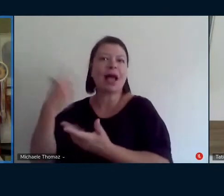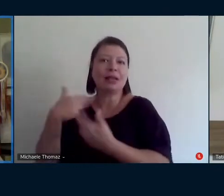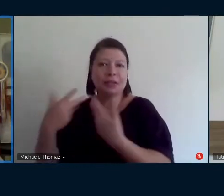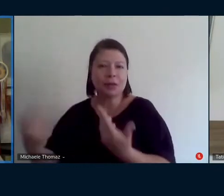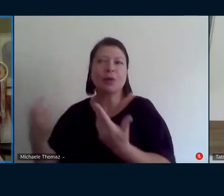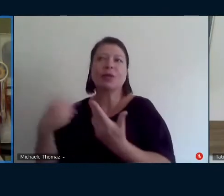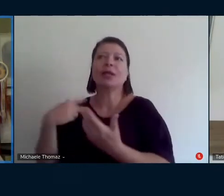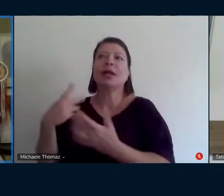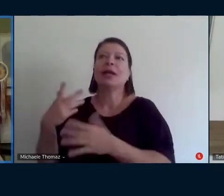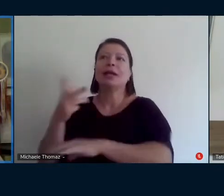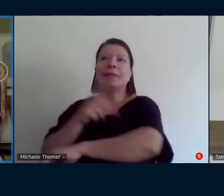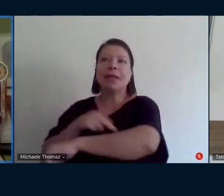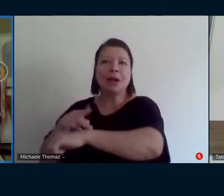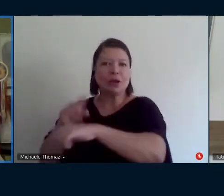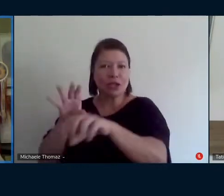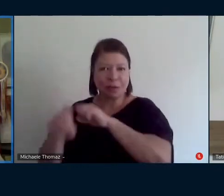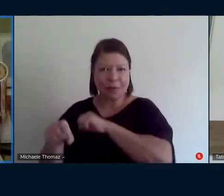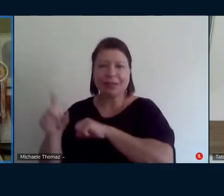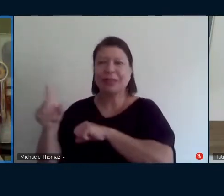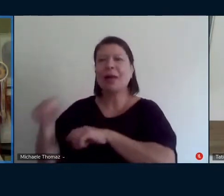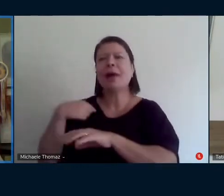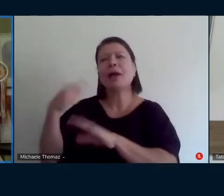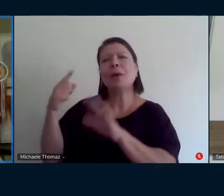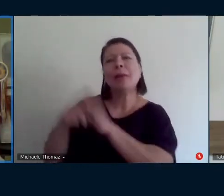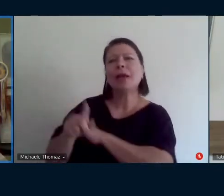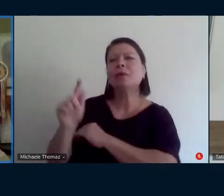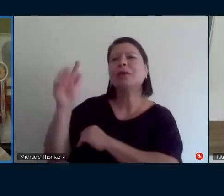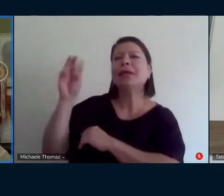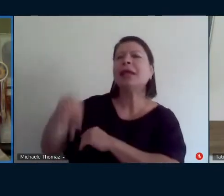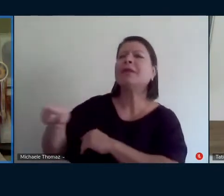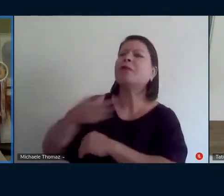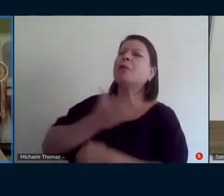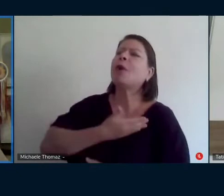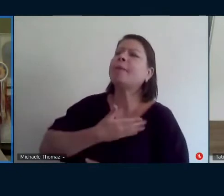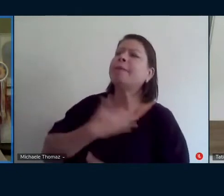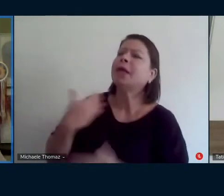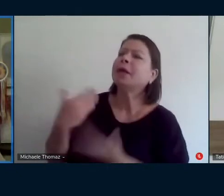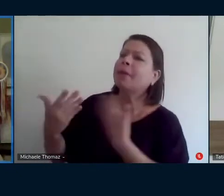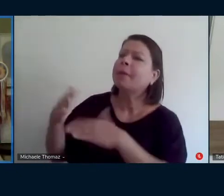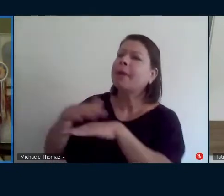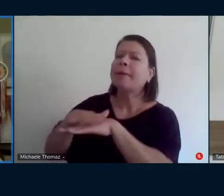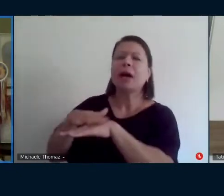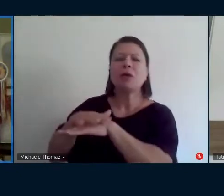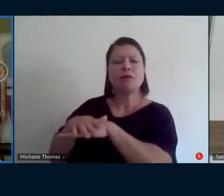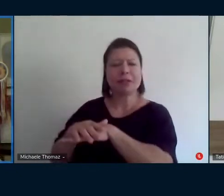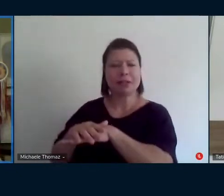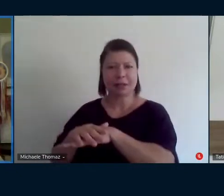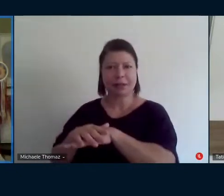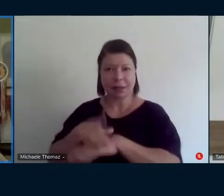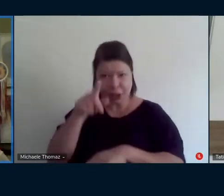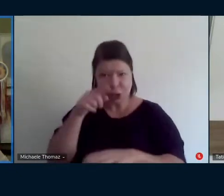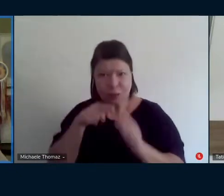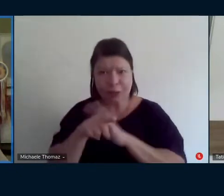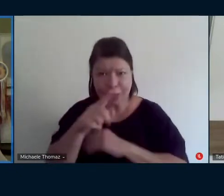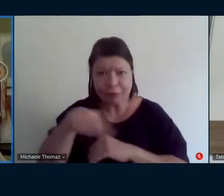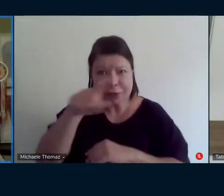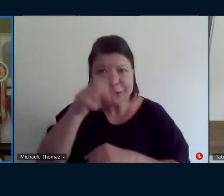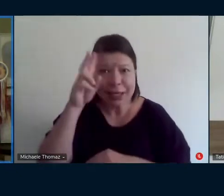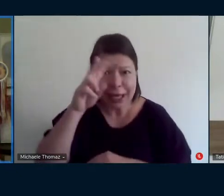sempre pergunto quem foi colega de vocês como foram os colegas de vocês me contem as experiências mais